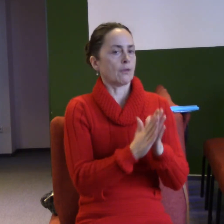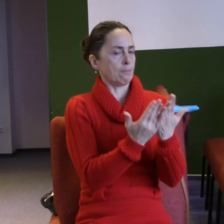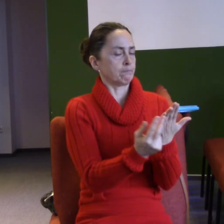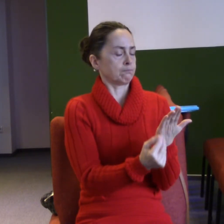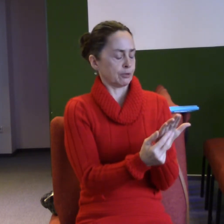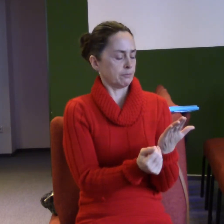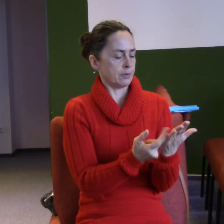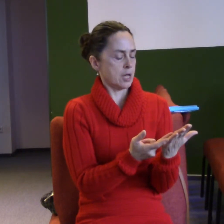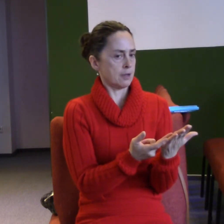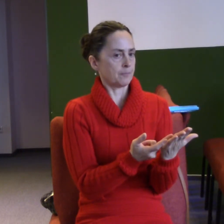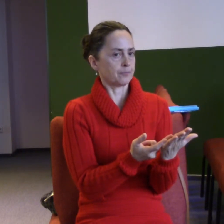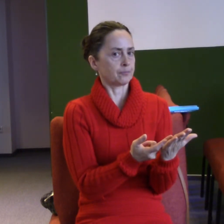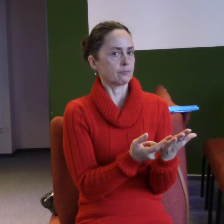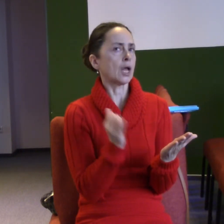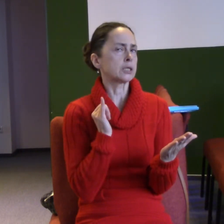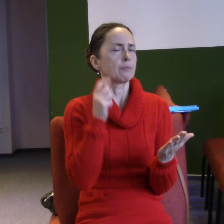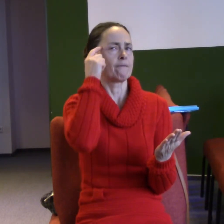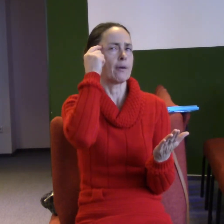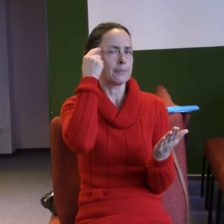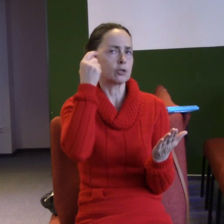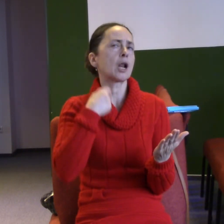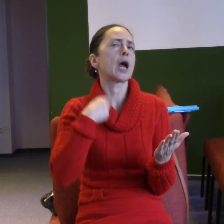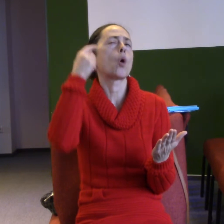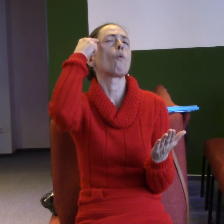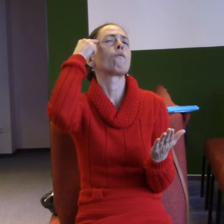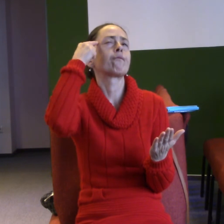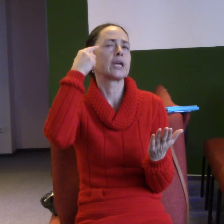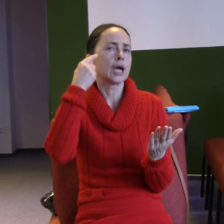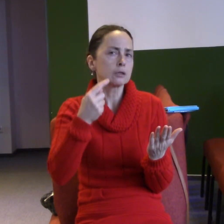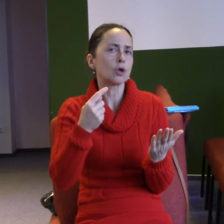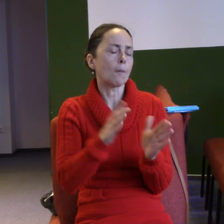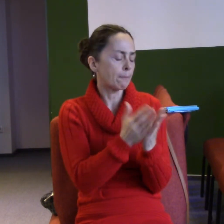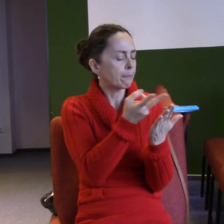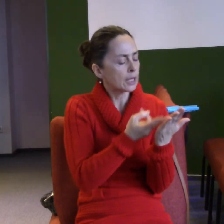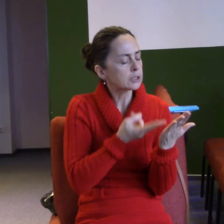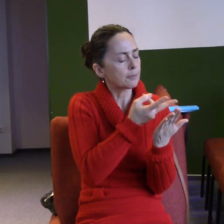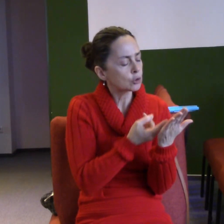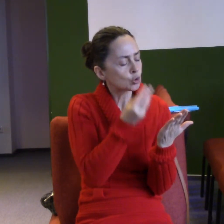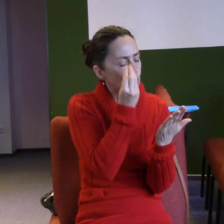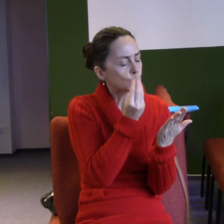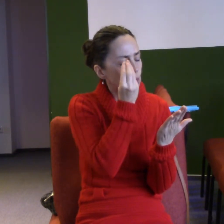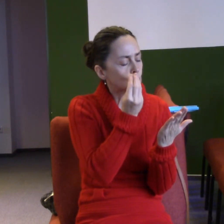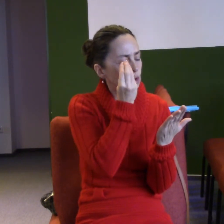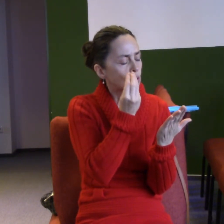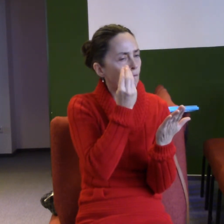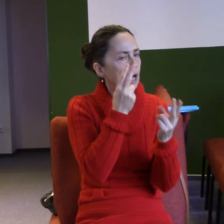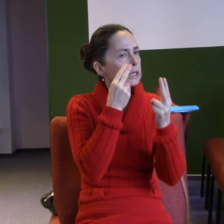jenom taková zajímavá myšlánka, kterou jsem si uvědomil, když jsem to trošku studoval a dívala jsem se na to. Jedna z největších